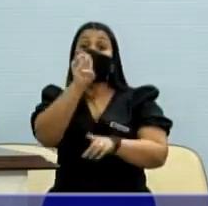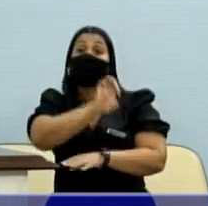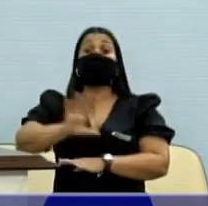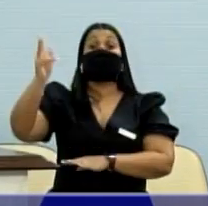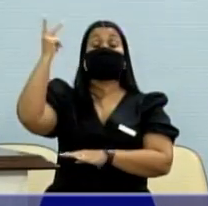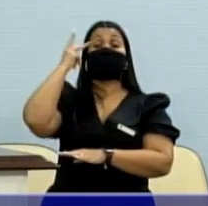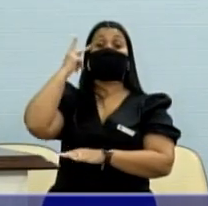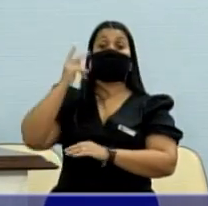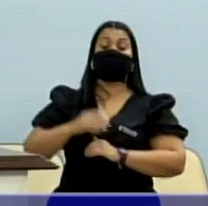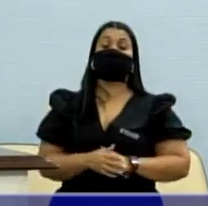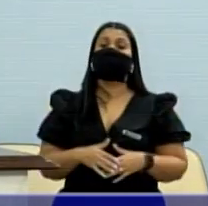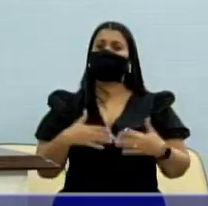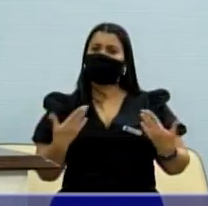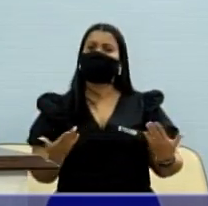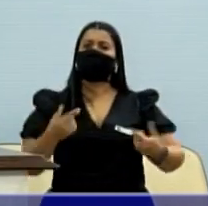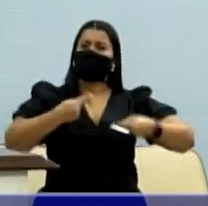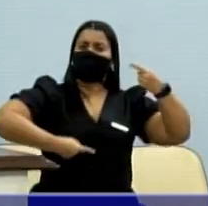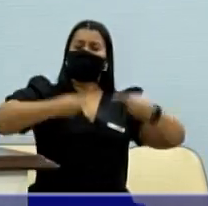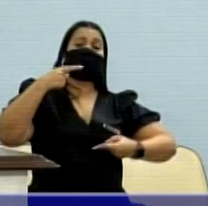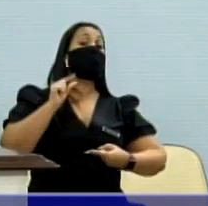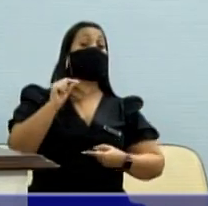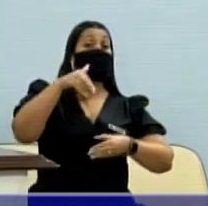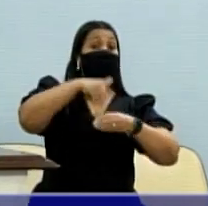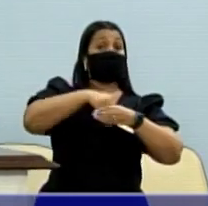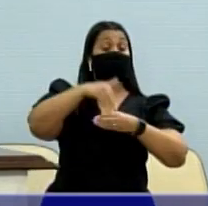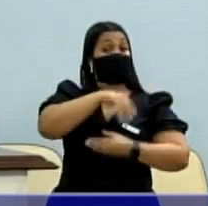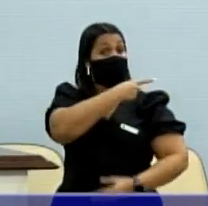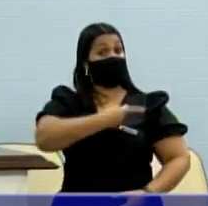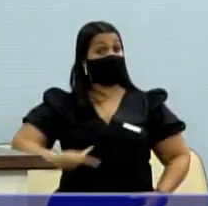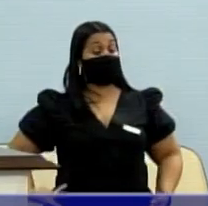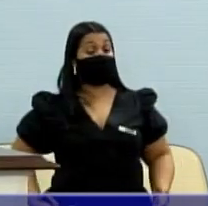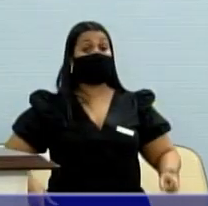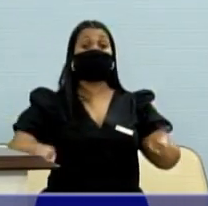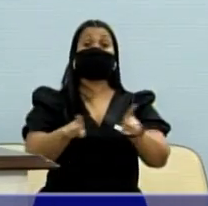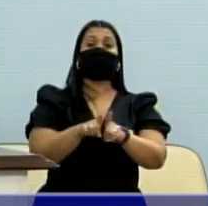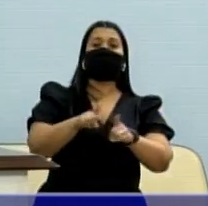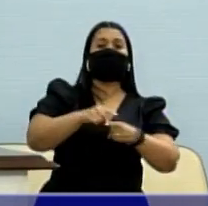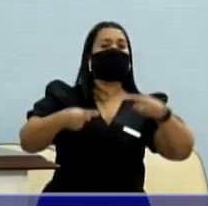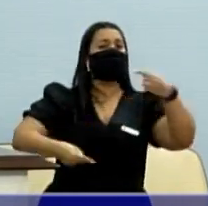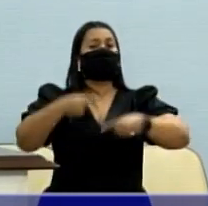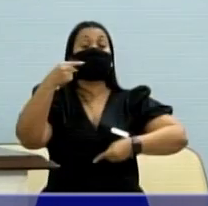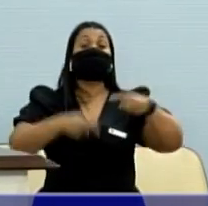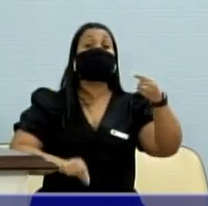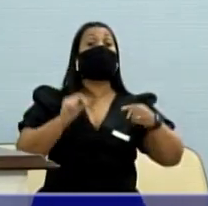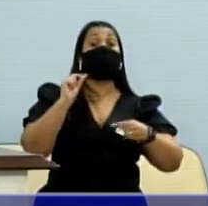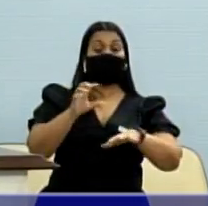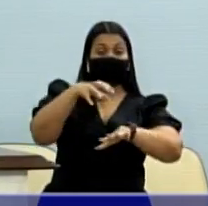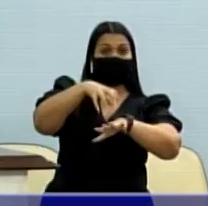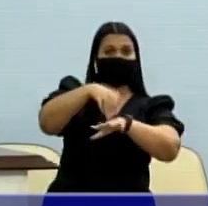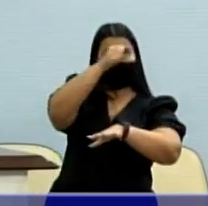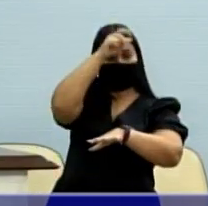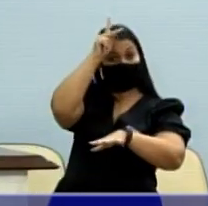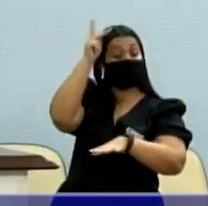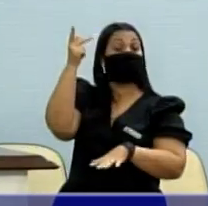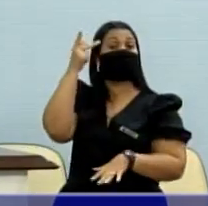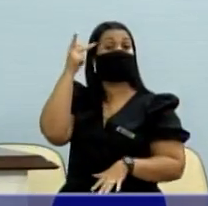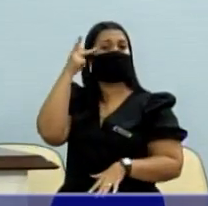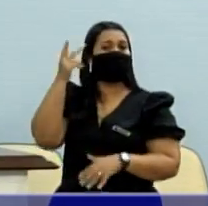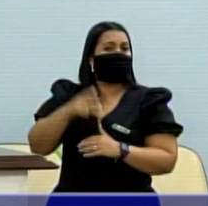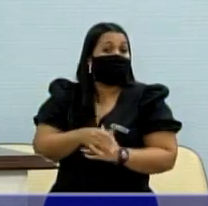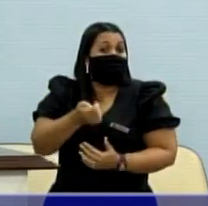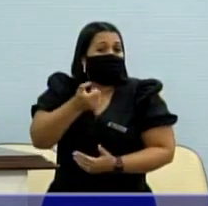Paulo. Disputou a eleição presidencial, disputou a eleição da Prefeitura de São Paulo, com